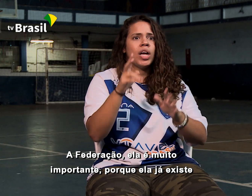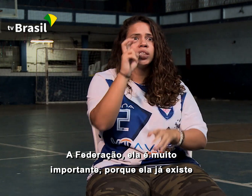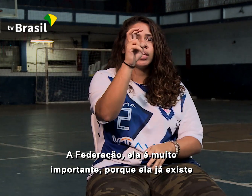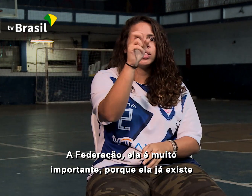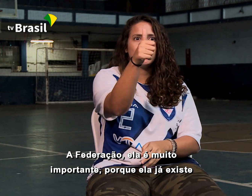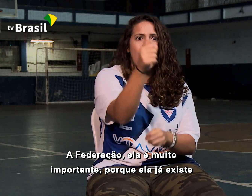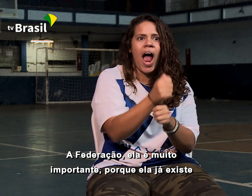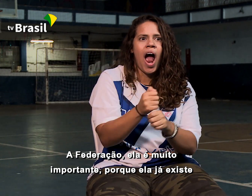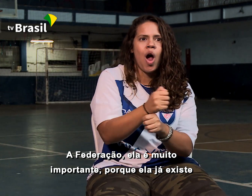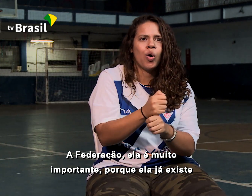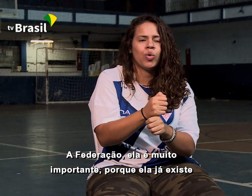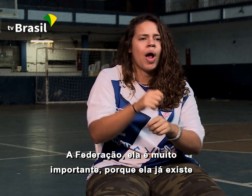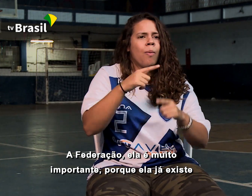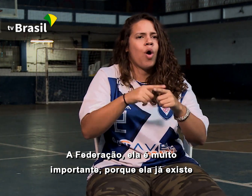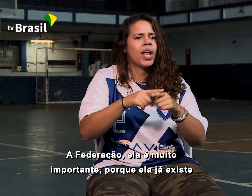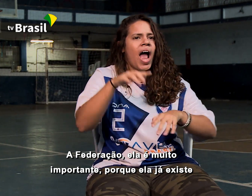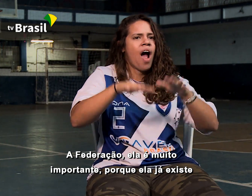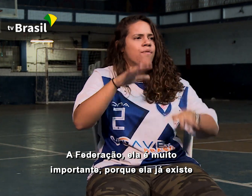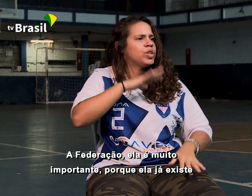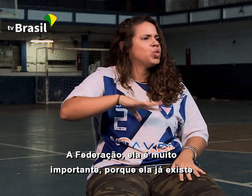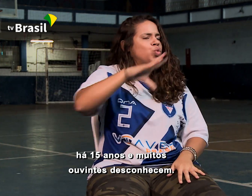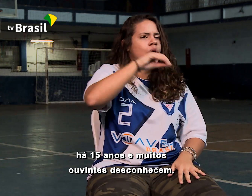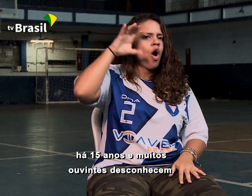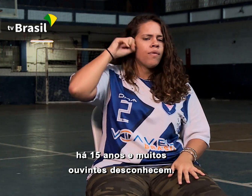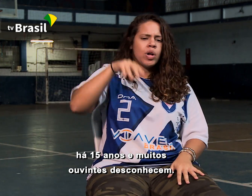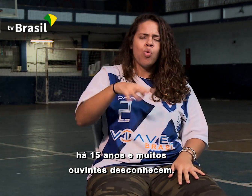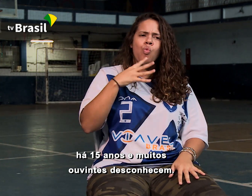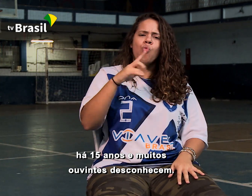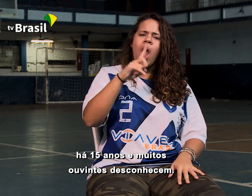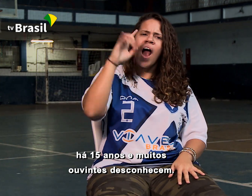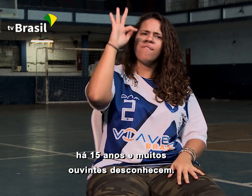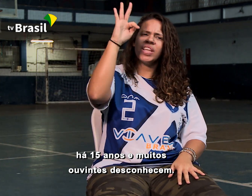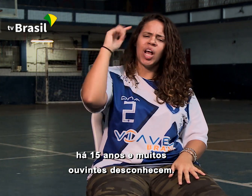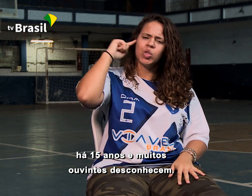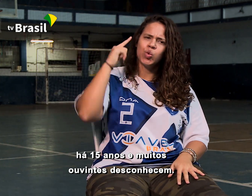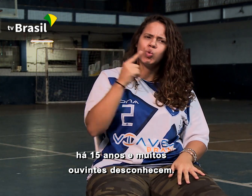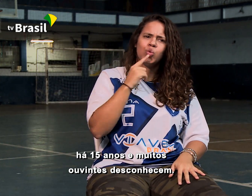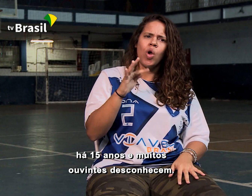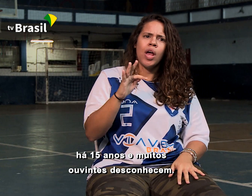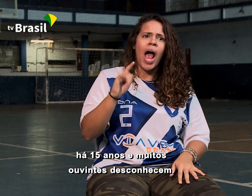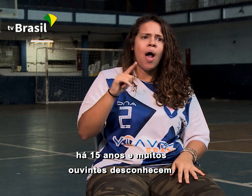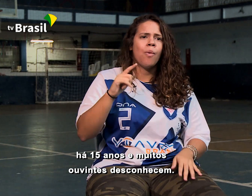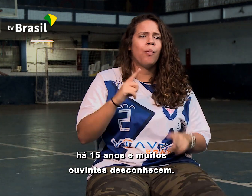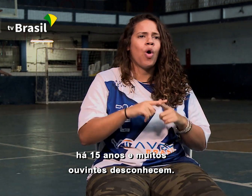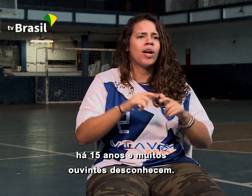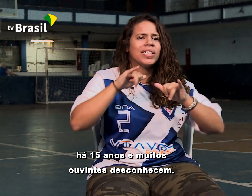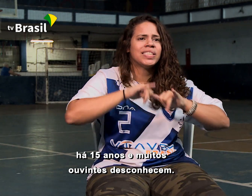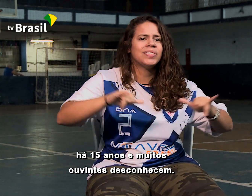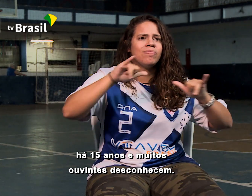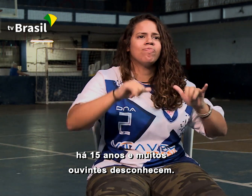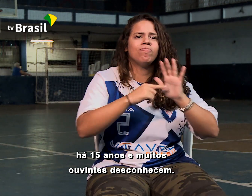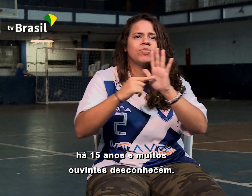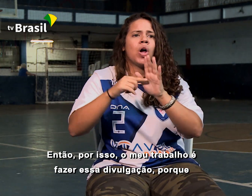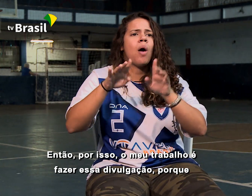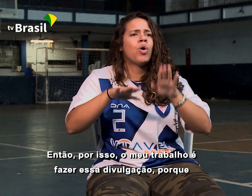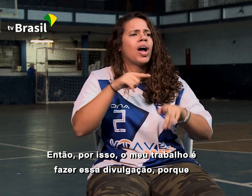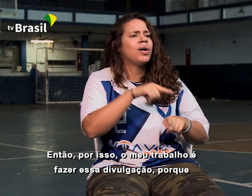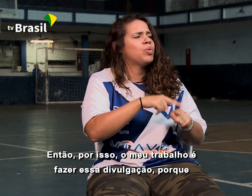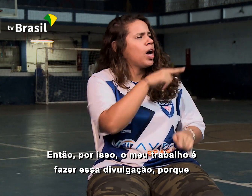é muito importante, porque ela já existe há 15 anos. E muitos ouvintes desconhecem. Então, por isso, o meu